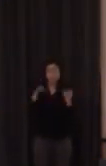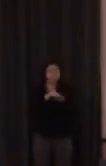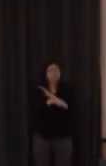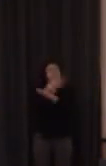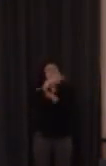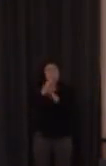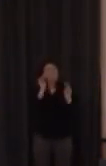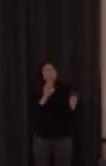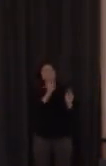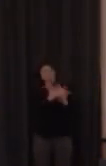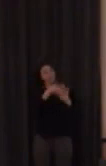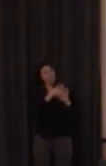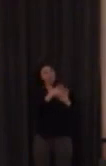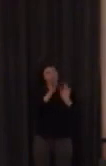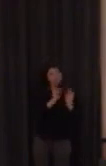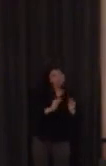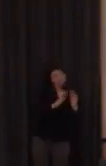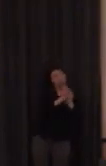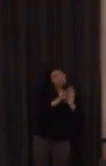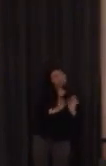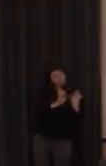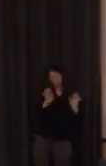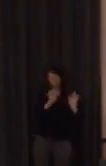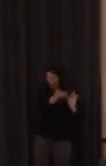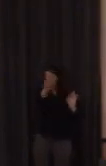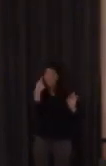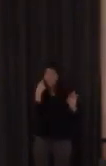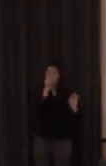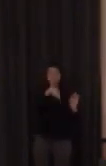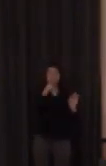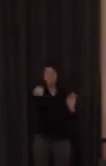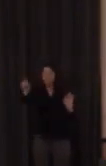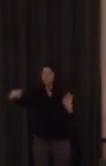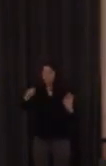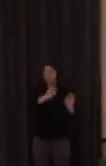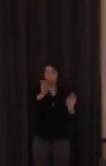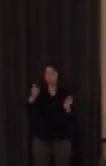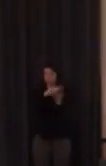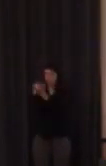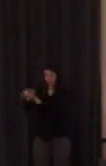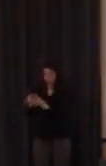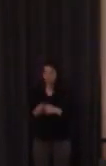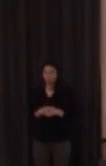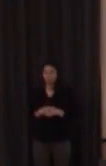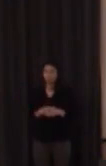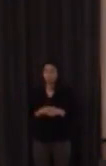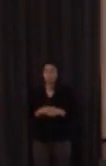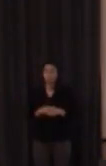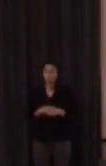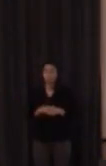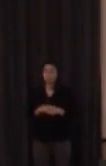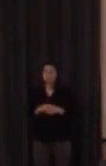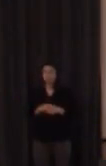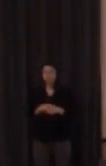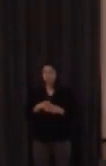que también y porque precisamente como decía antes el que sea fonológico es decir no como